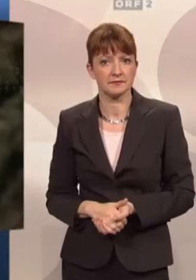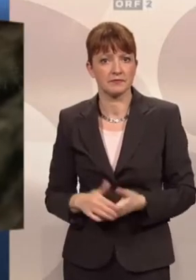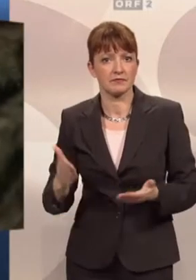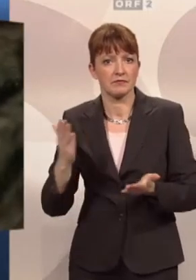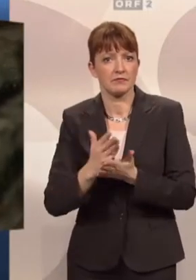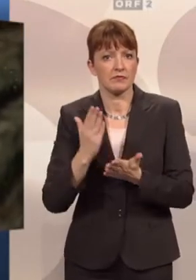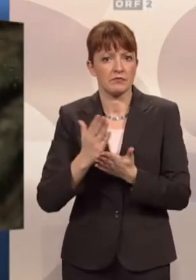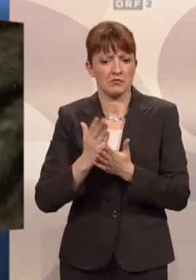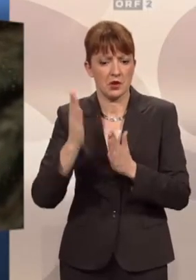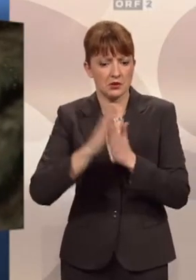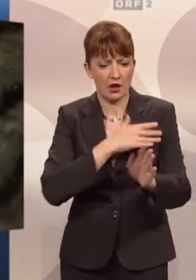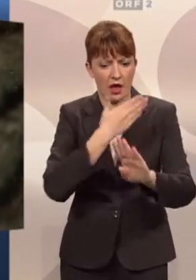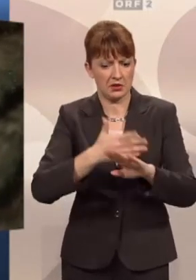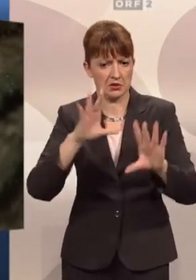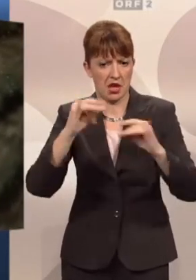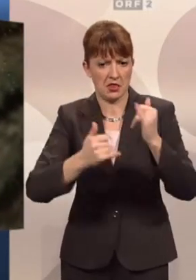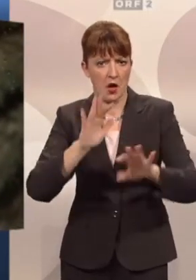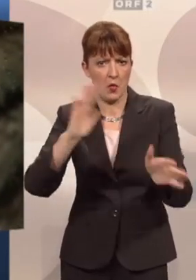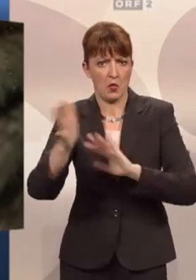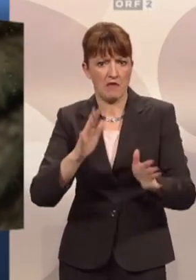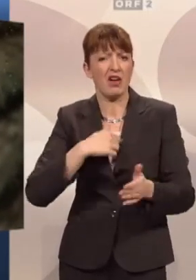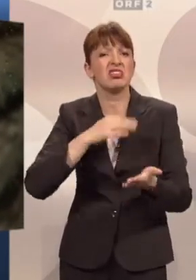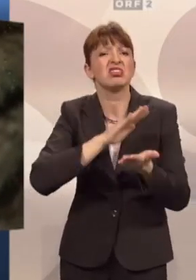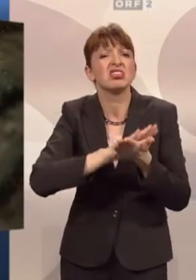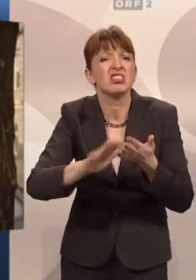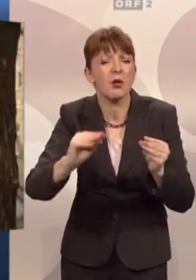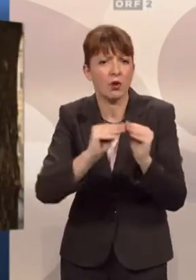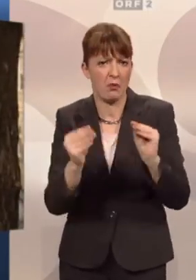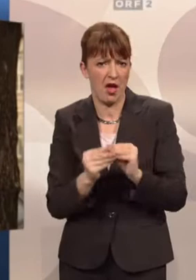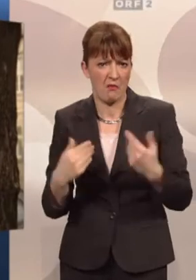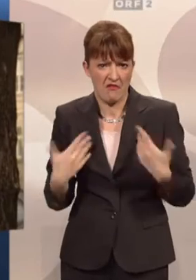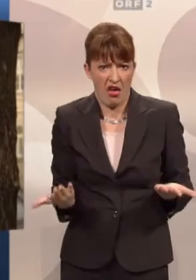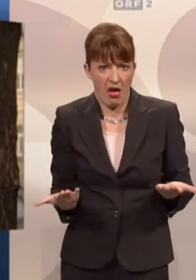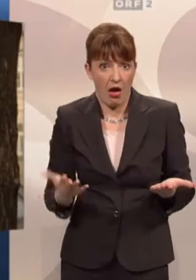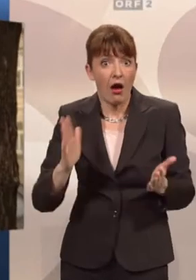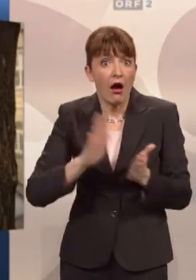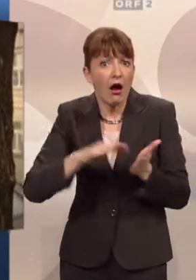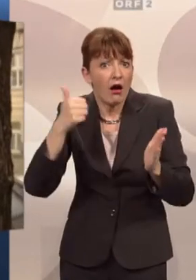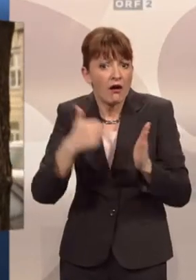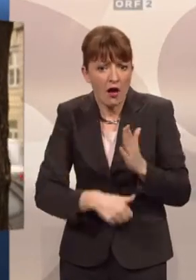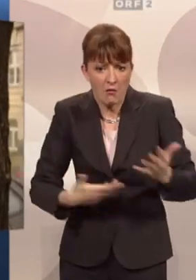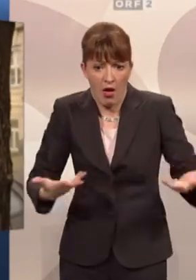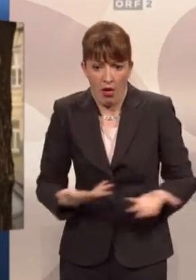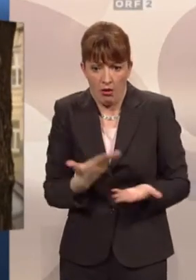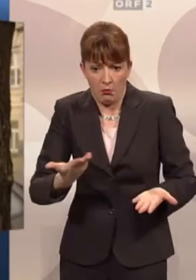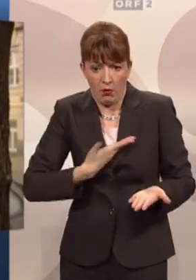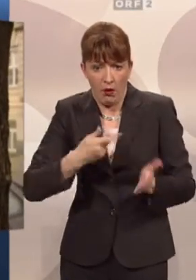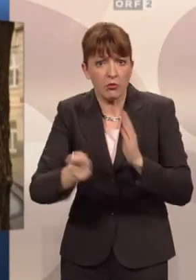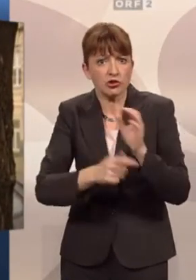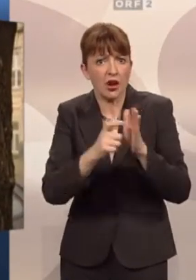Seit zehn Jahren circa habe ich nie Probleme gehabt. Und auf einmal kriege ich einen Strafzettel, denke ich mir, was soll